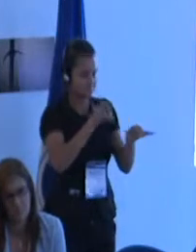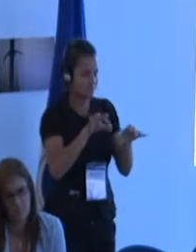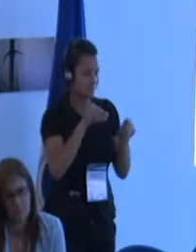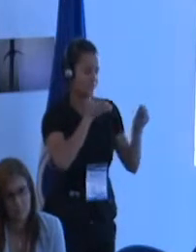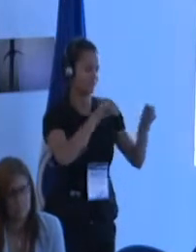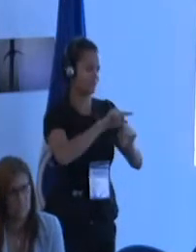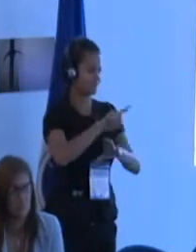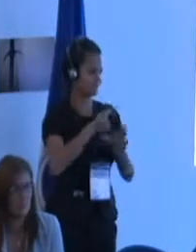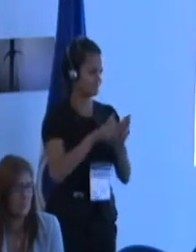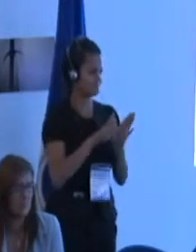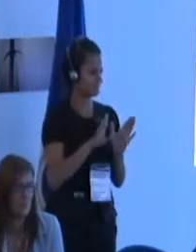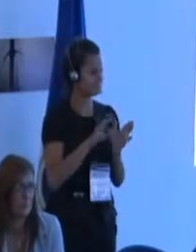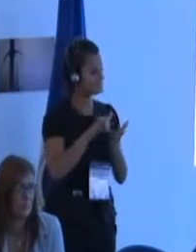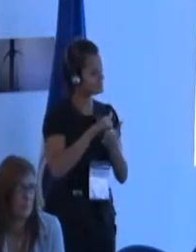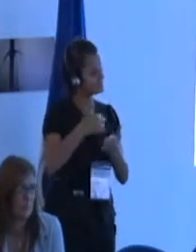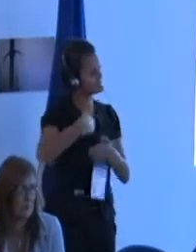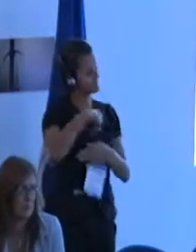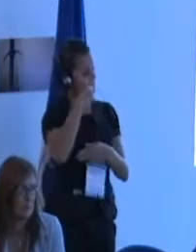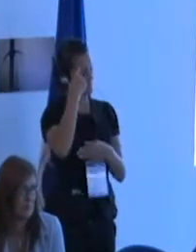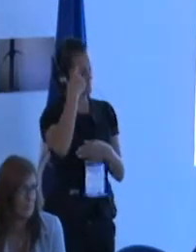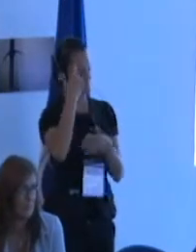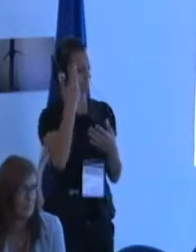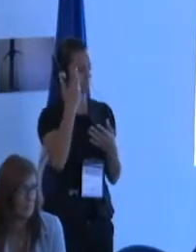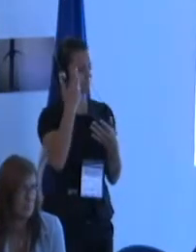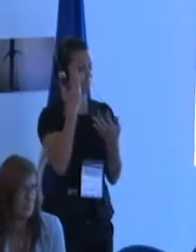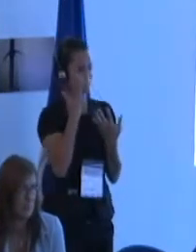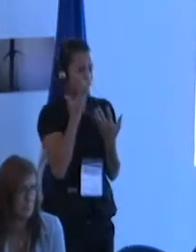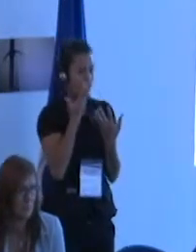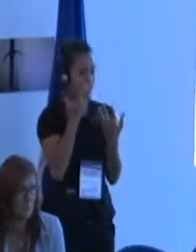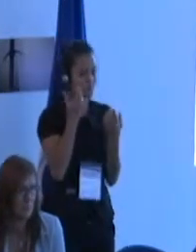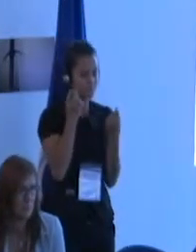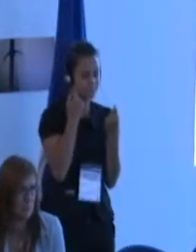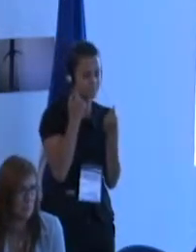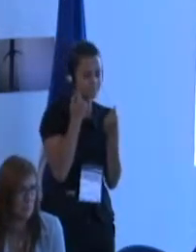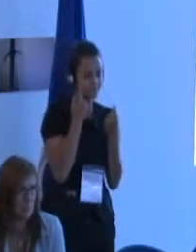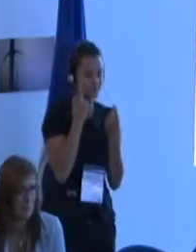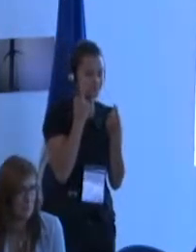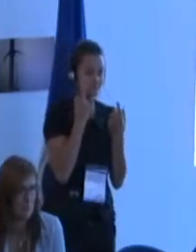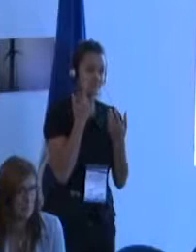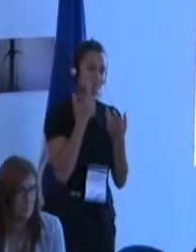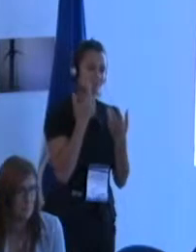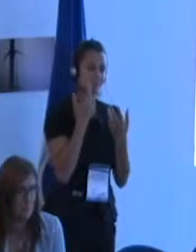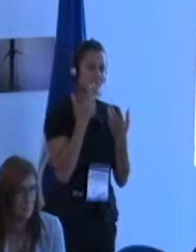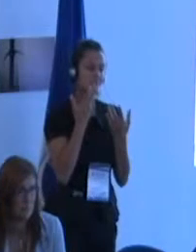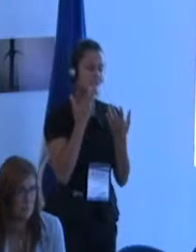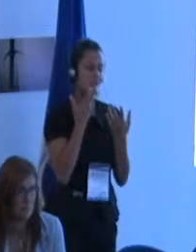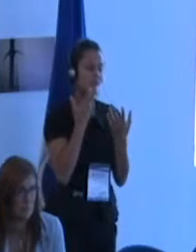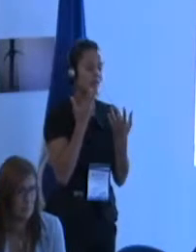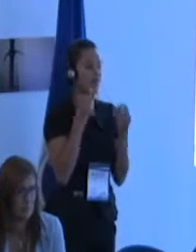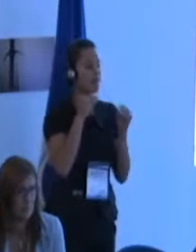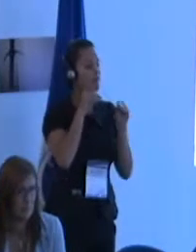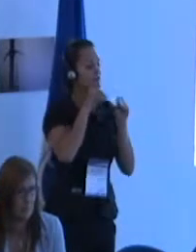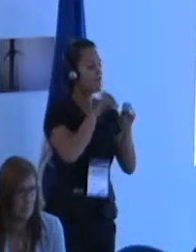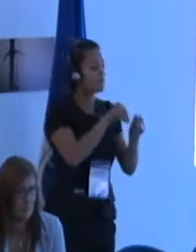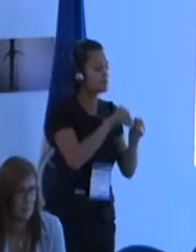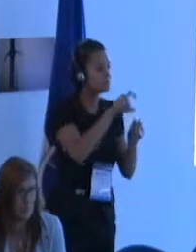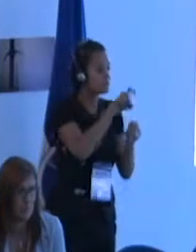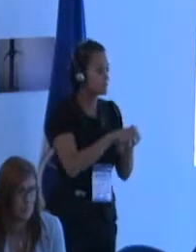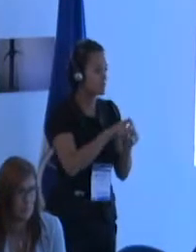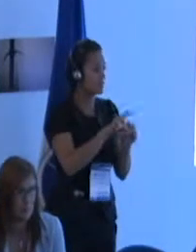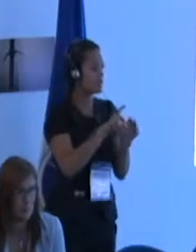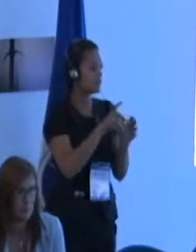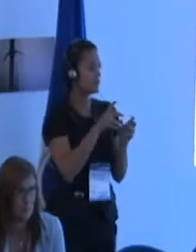lo hemos pensado, lo hemos concebido de manera pragmática. La formación debe pasar por el